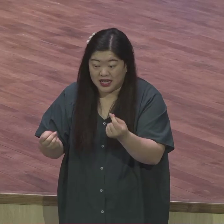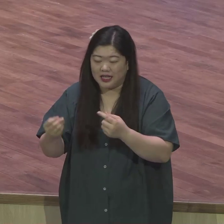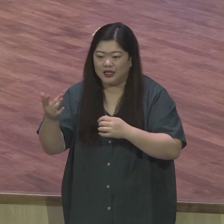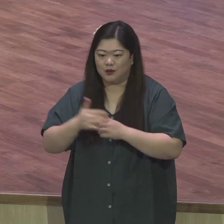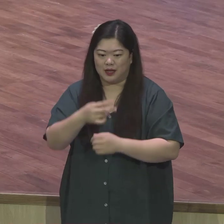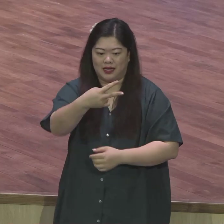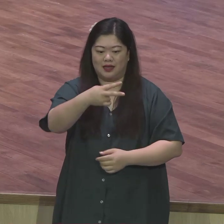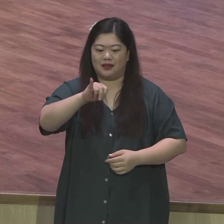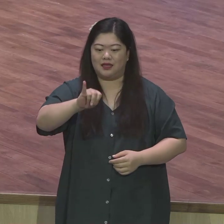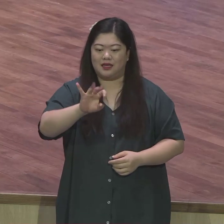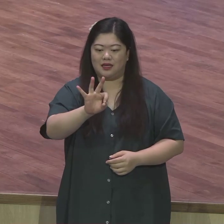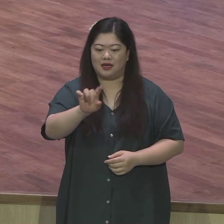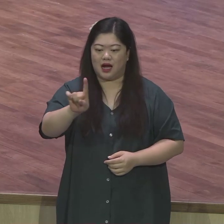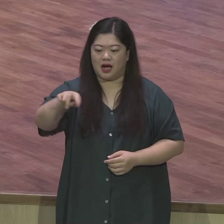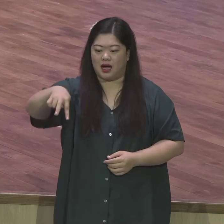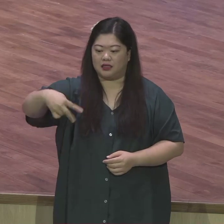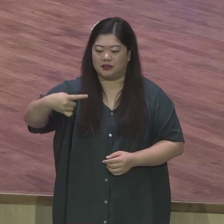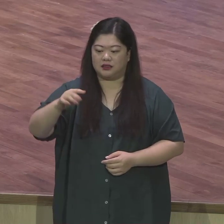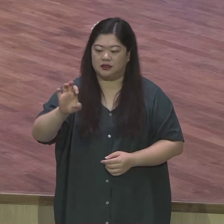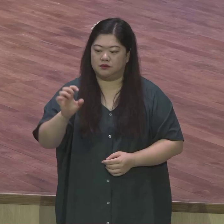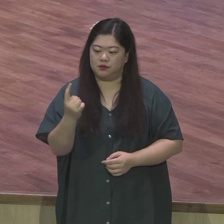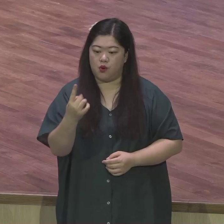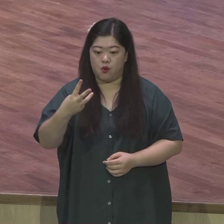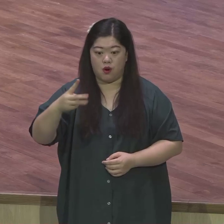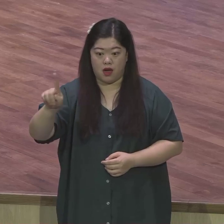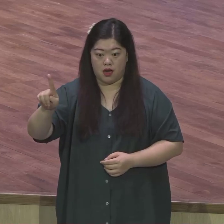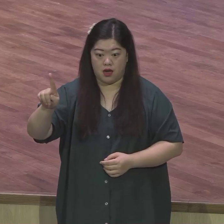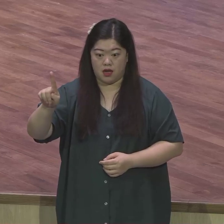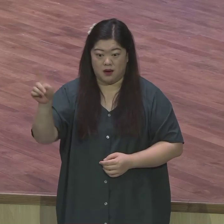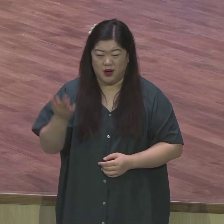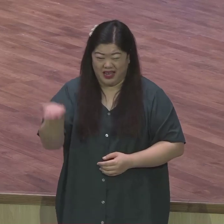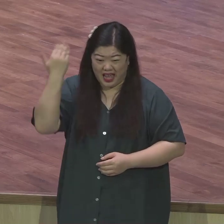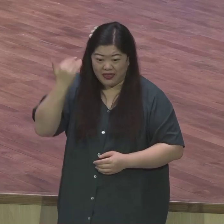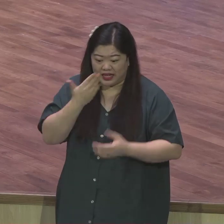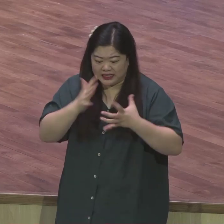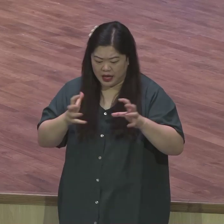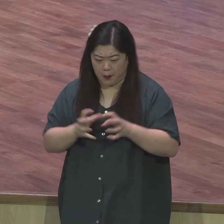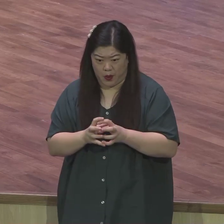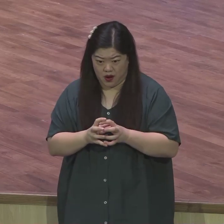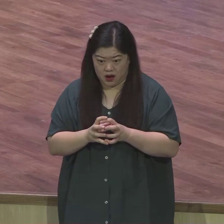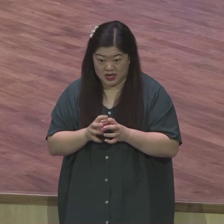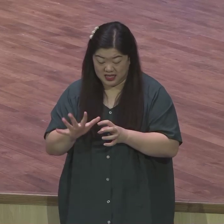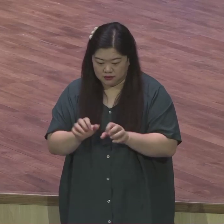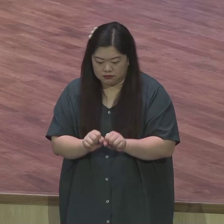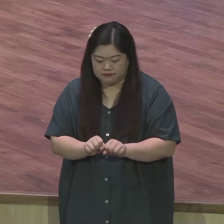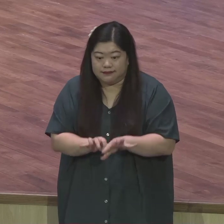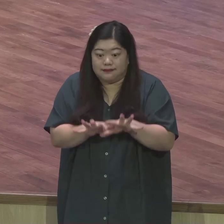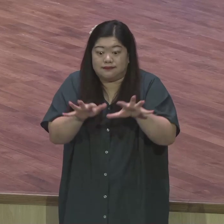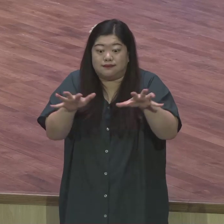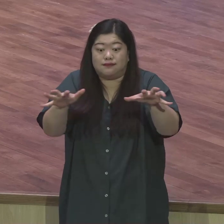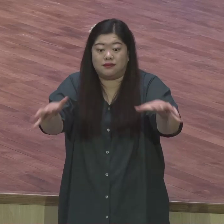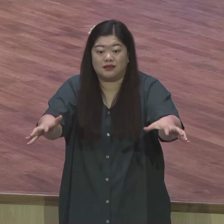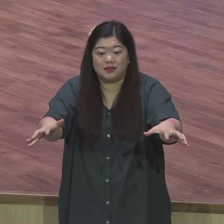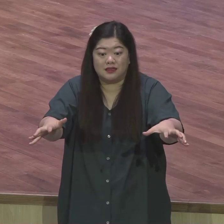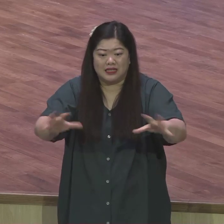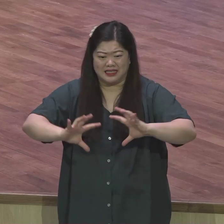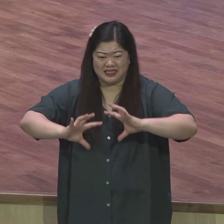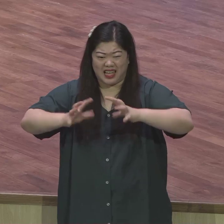디아스포라들이에요 전 세계에 다 흩어져 그 당시도 그랬고 지금도 사실 마찬가지예요 미국 가면요 유대인들이 굉장히 다 잡고 있어요